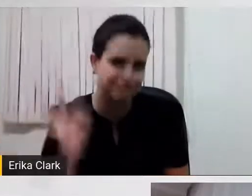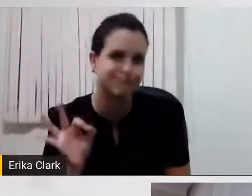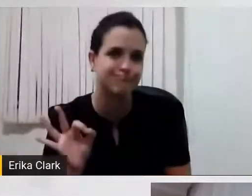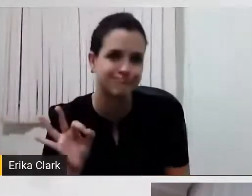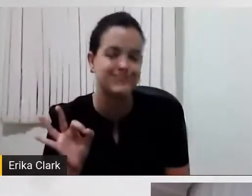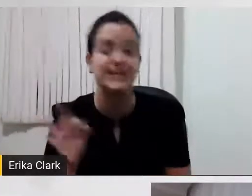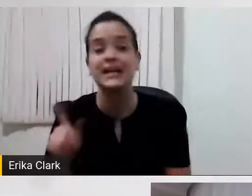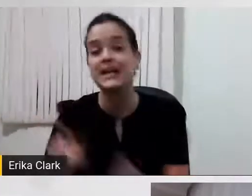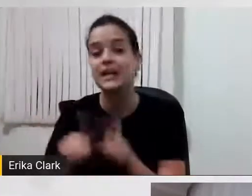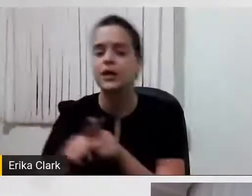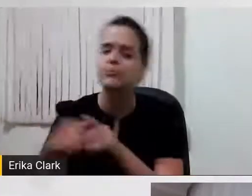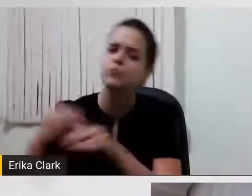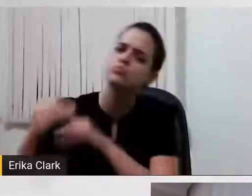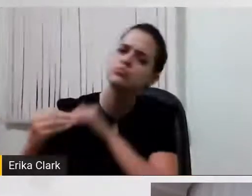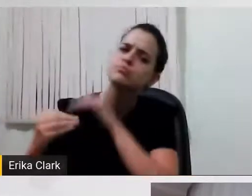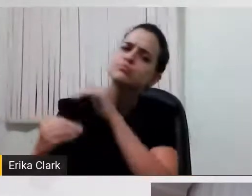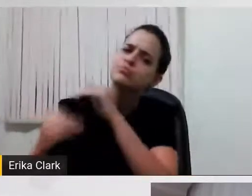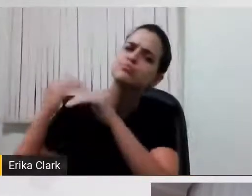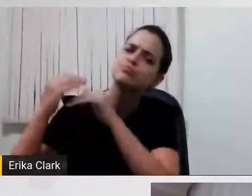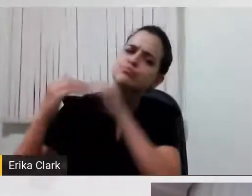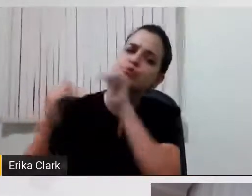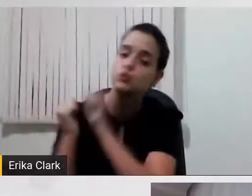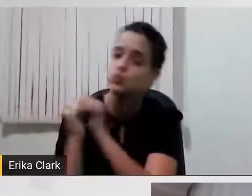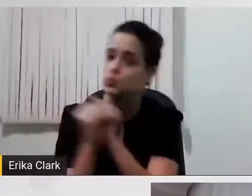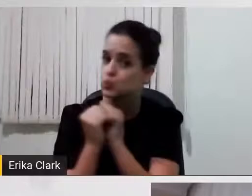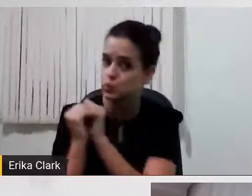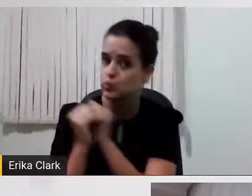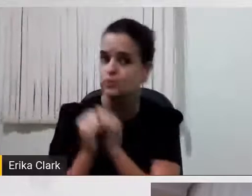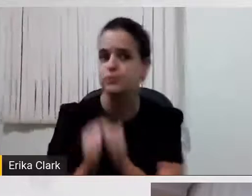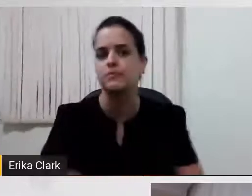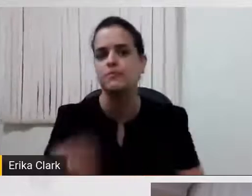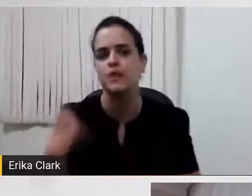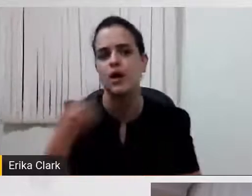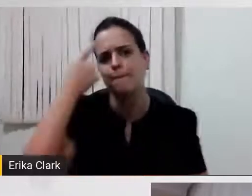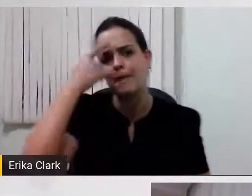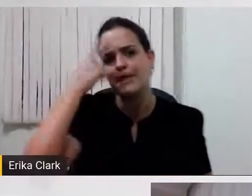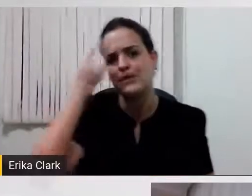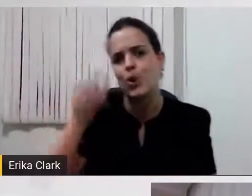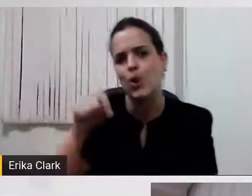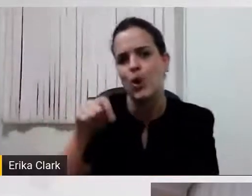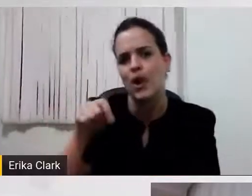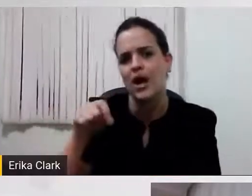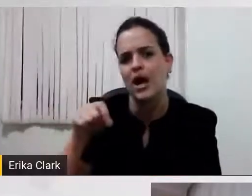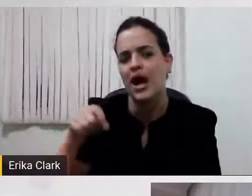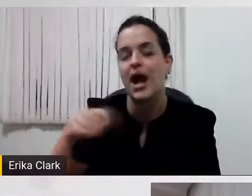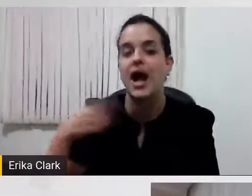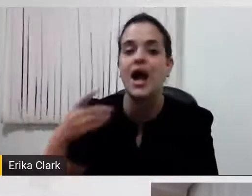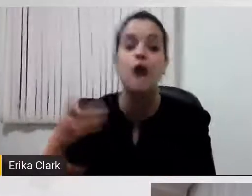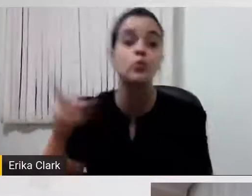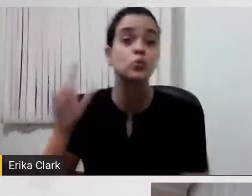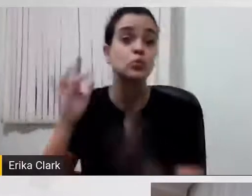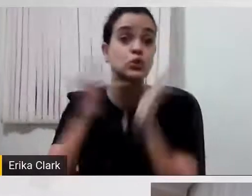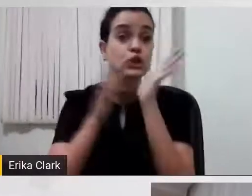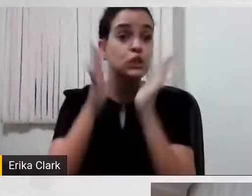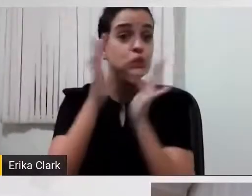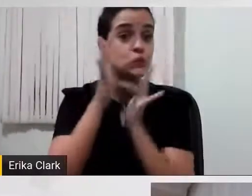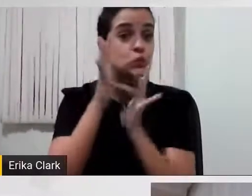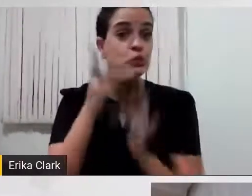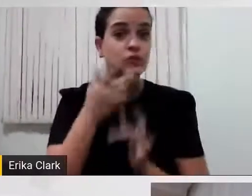junto. A gente pensa assim, ah, a quer... o que Jesus nos dizia, né? Desenvolva olhos de